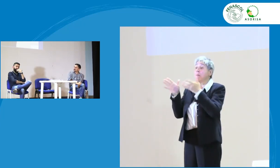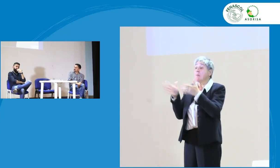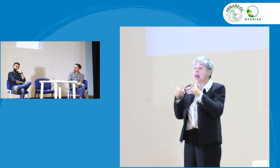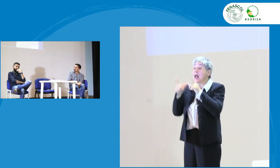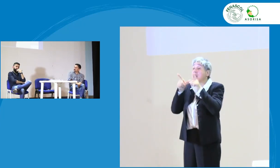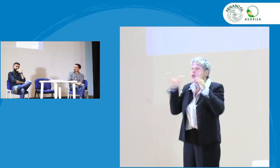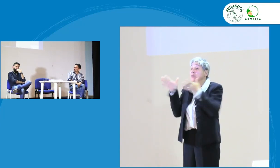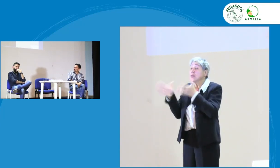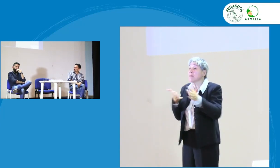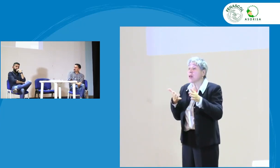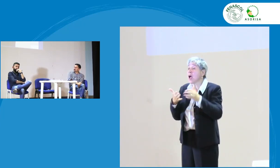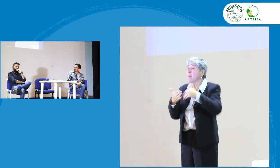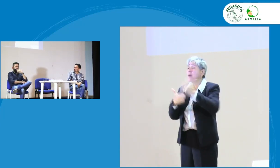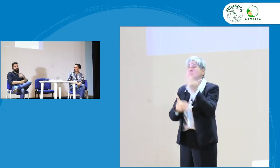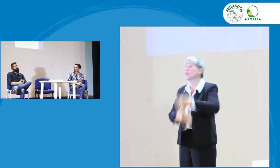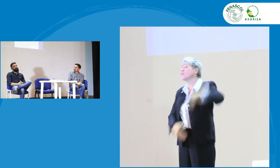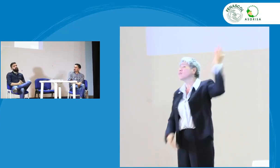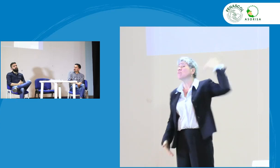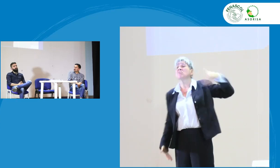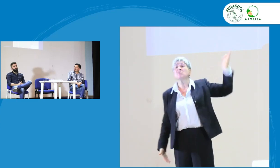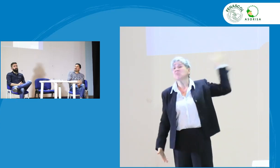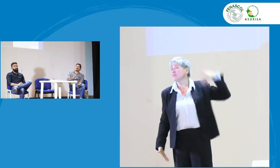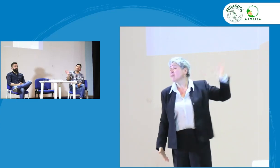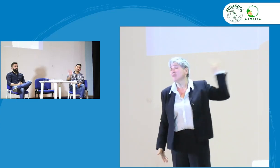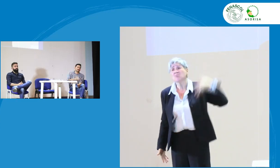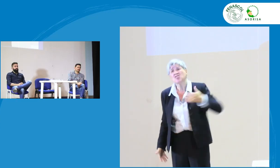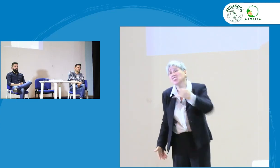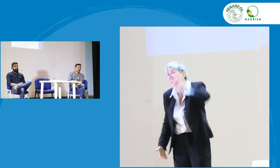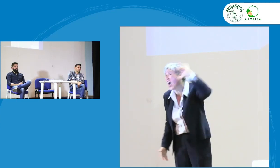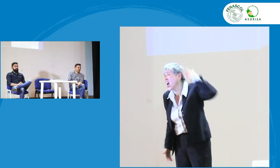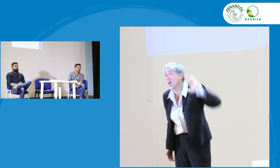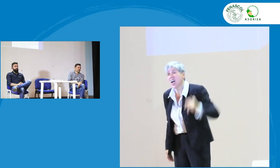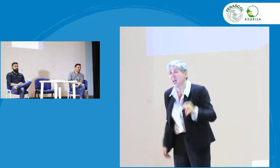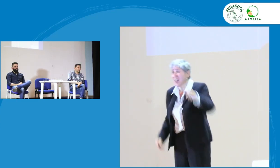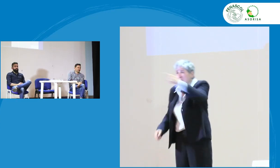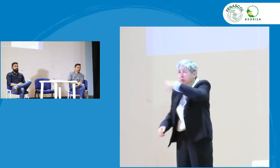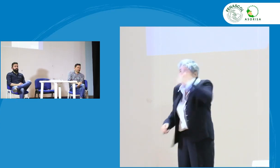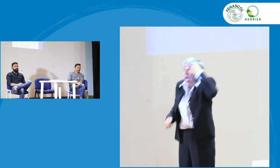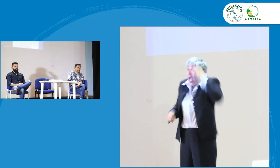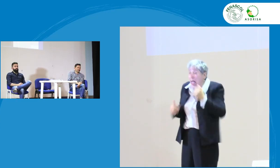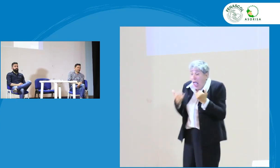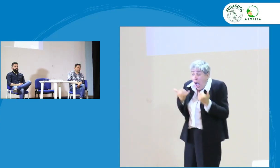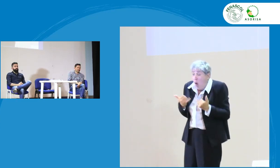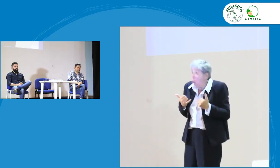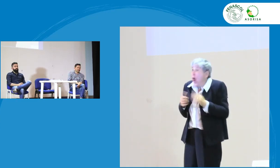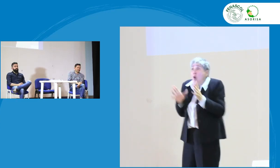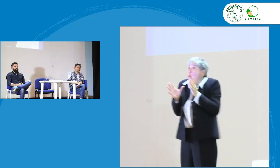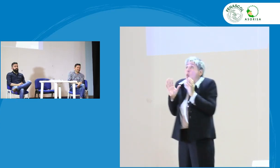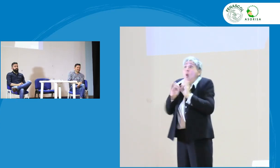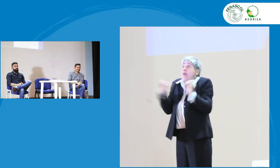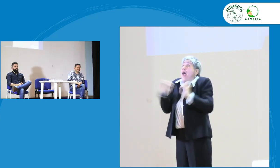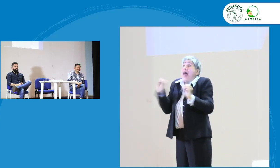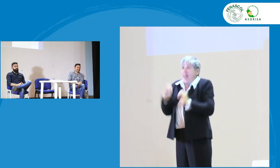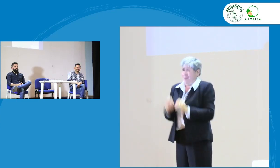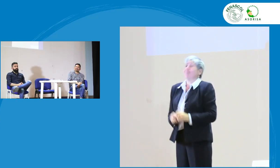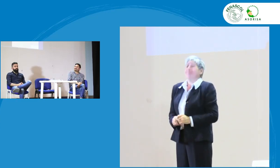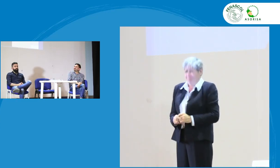es que en la planeación lingüística empezó hace mucho tiempo hace rato ya ha empezado no podemos pensar que es algo que